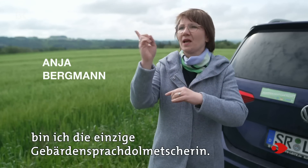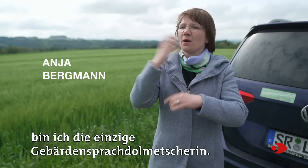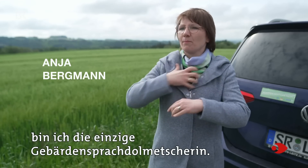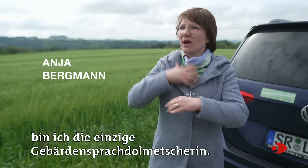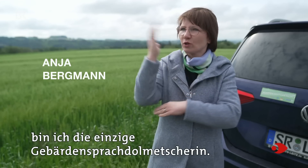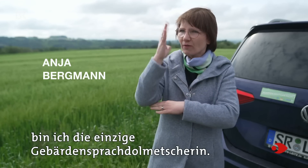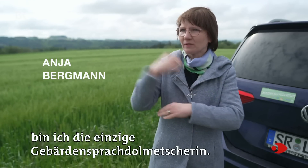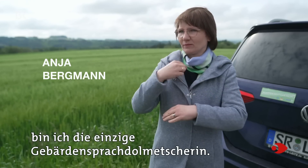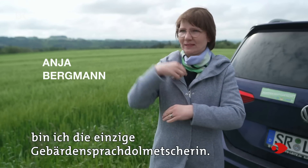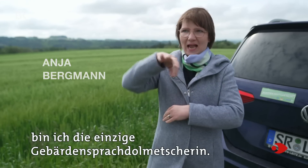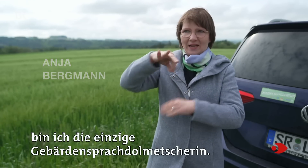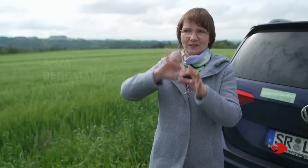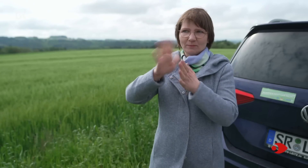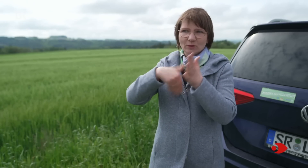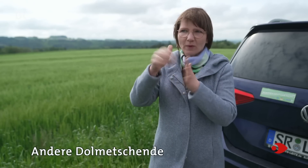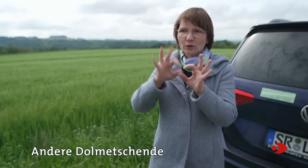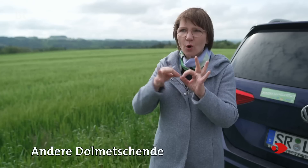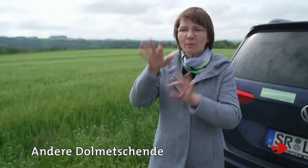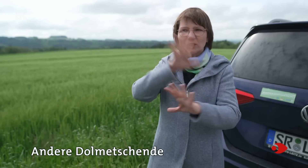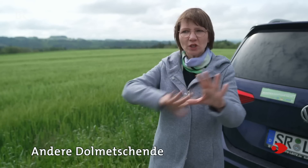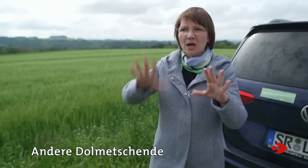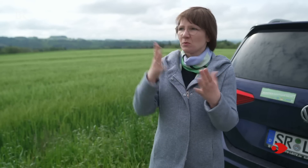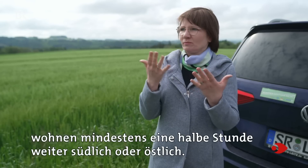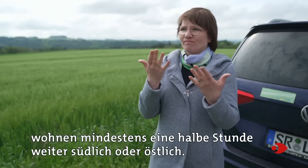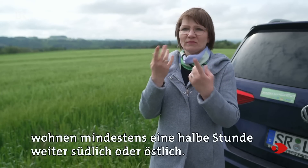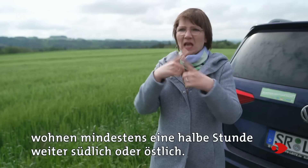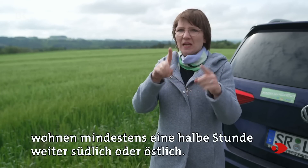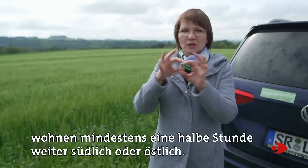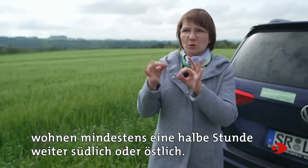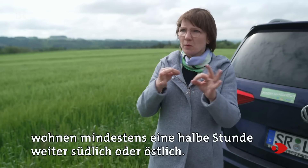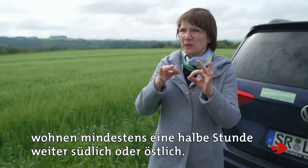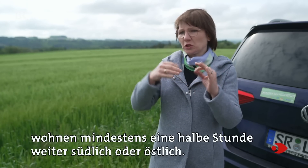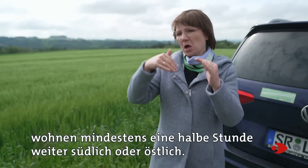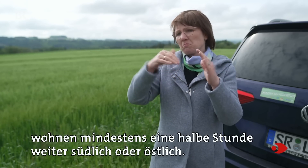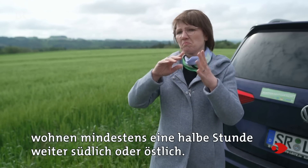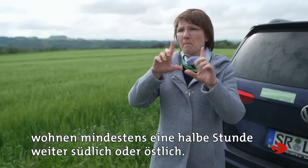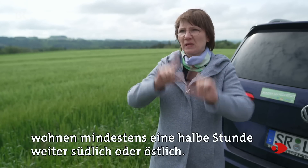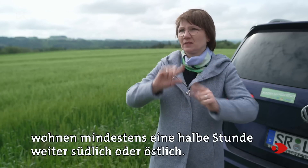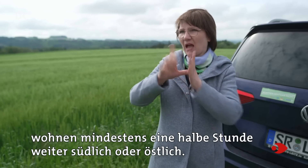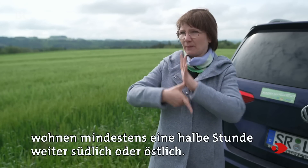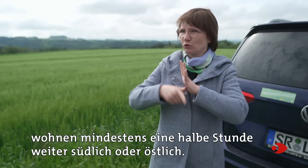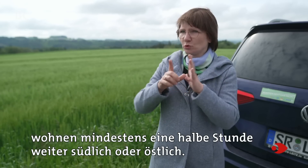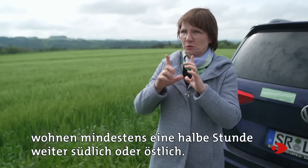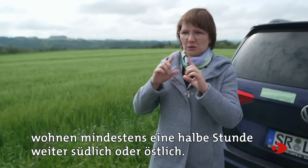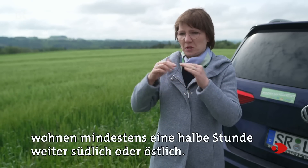Gebärdensprachdolmetscherin. Andere Dolmetschende wohnen mindestens eine halbe Stunde weiter südlich oder östlich.